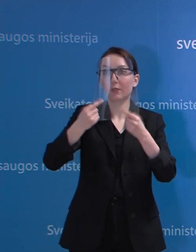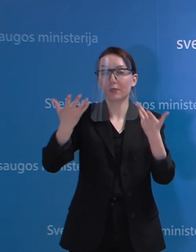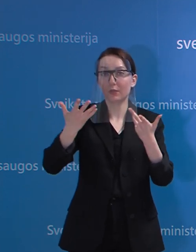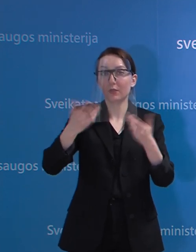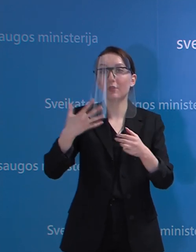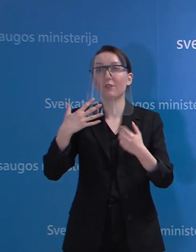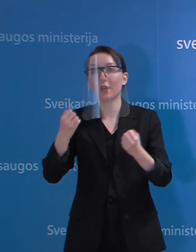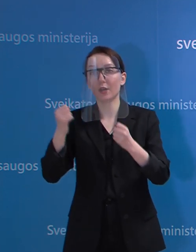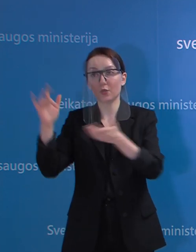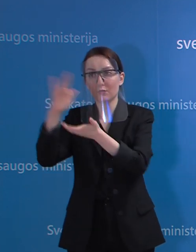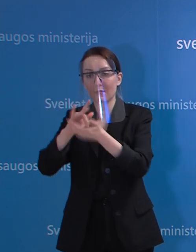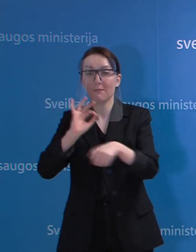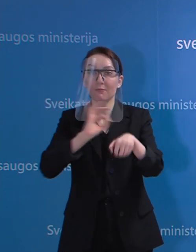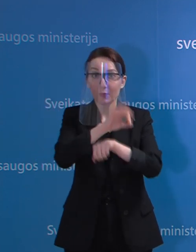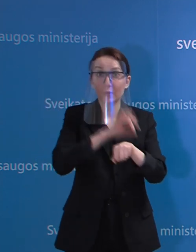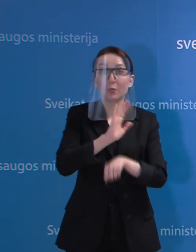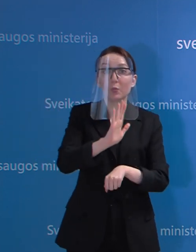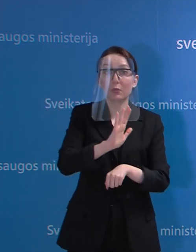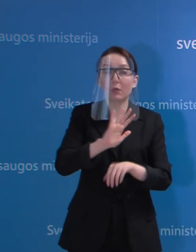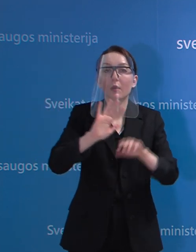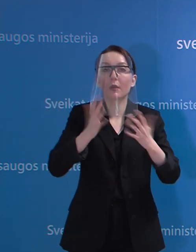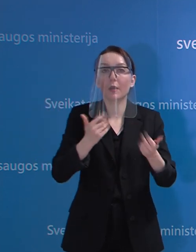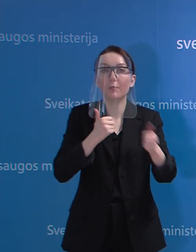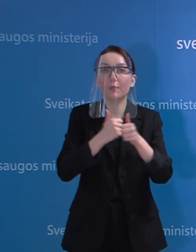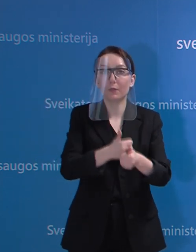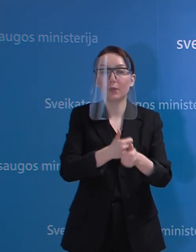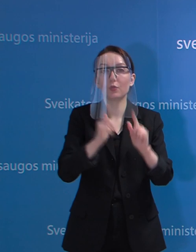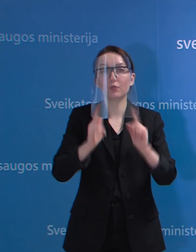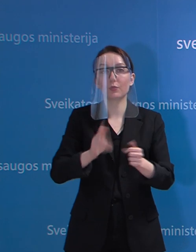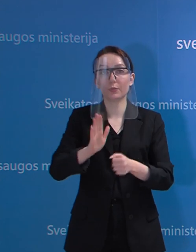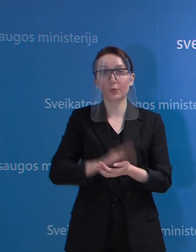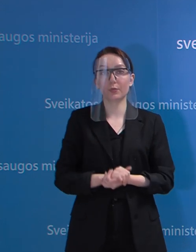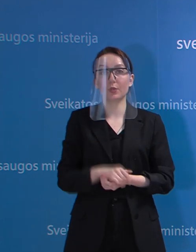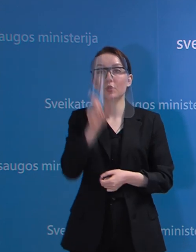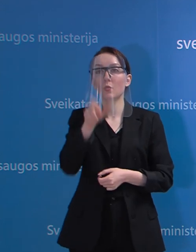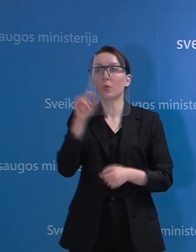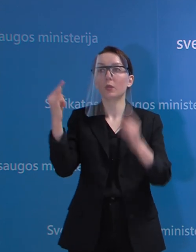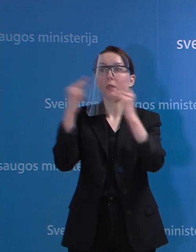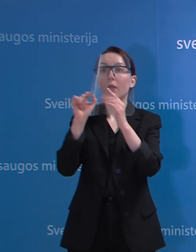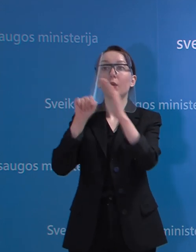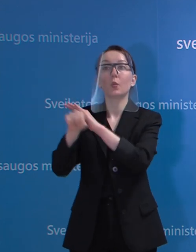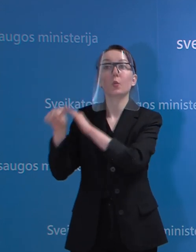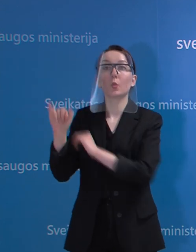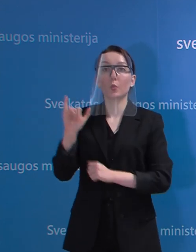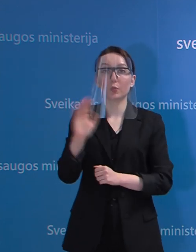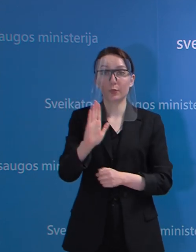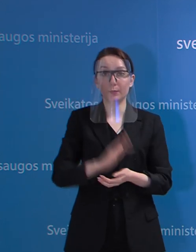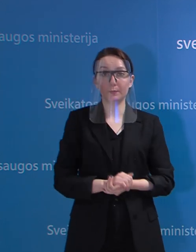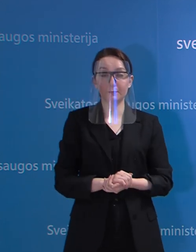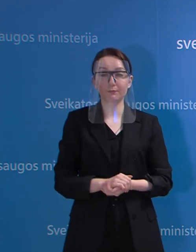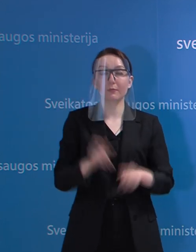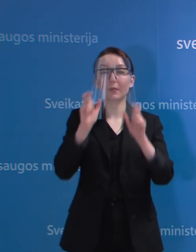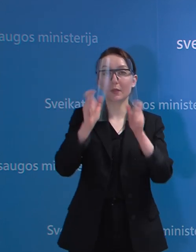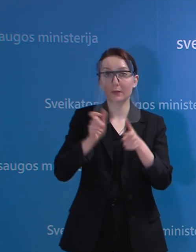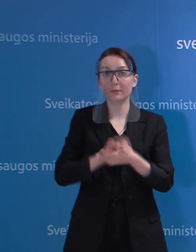sveikatos centras turės priversti, kaip tai bus įgyvendinta realybėje ir kur tie žmonės bus talpinami. Na, yra